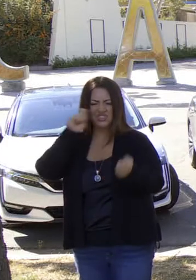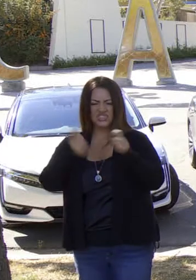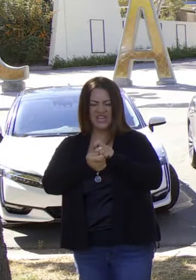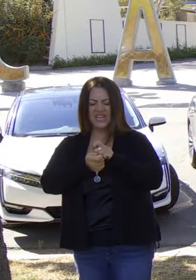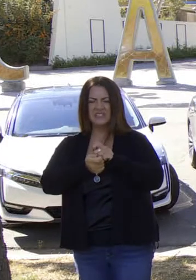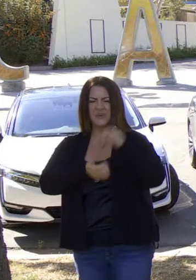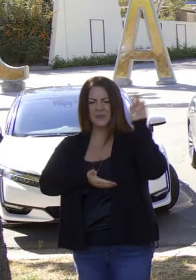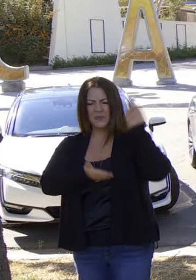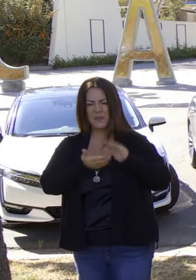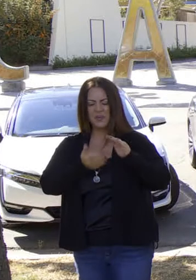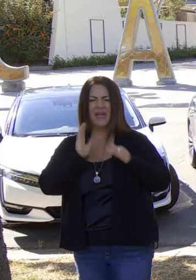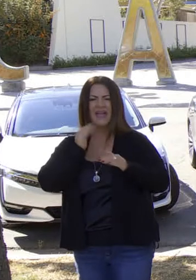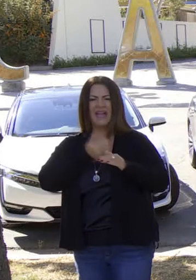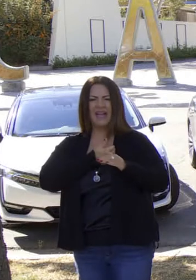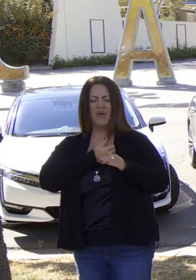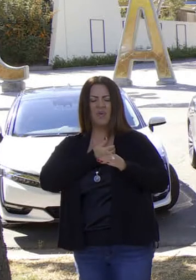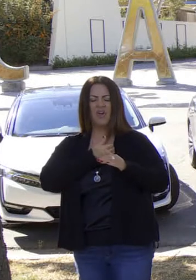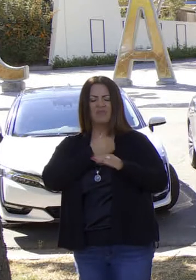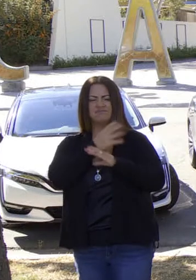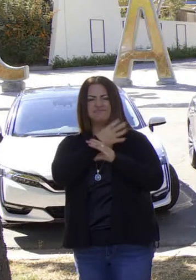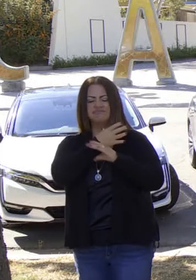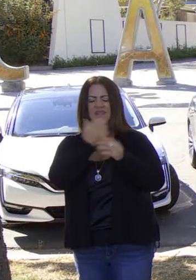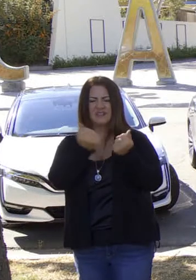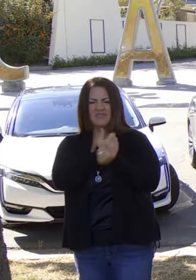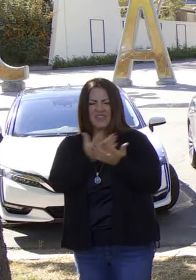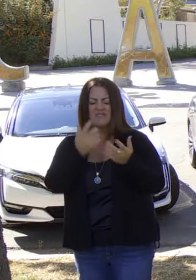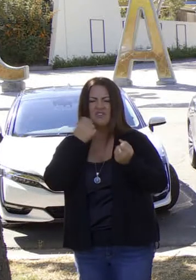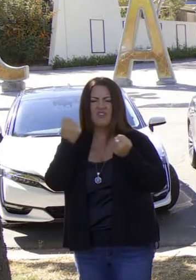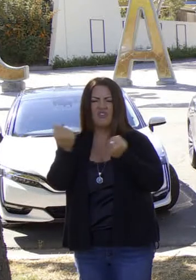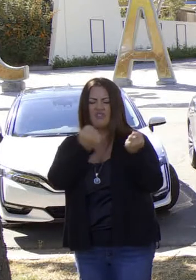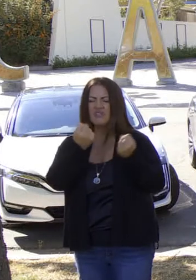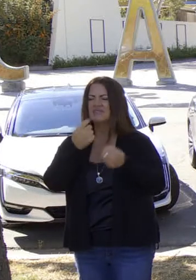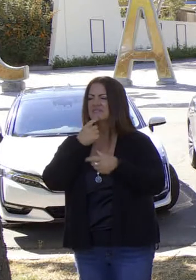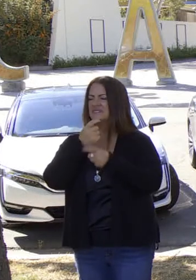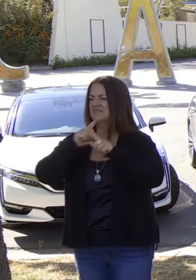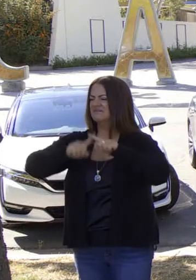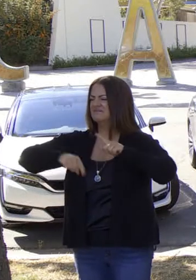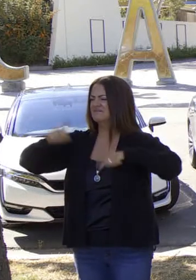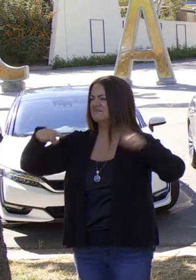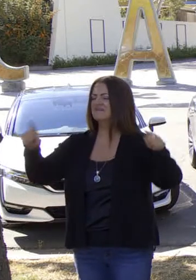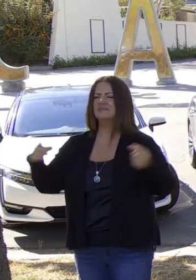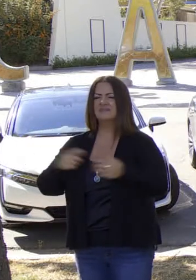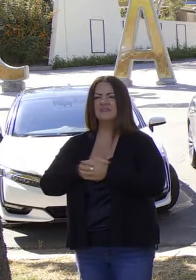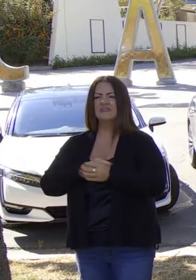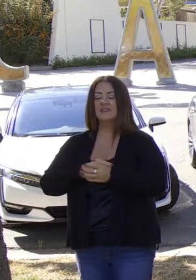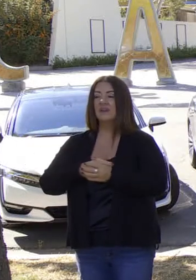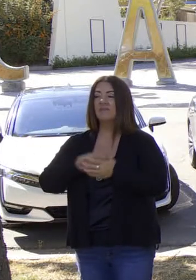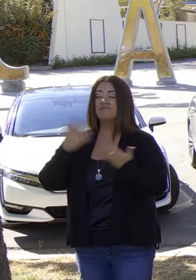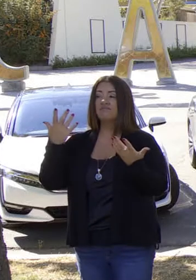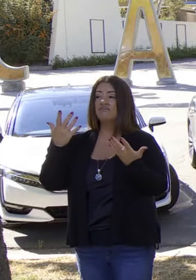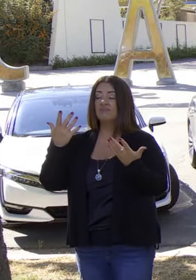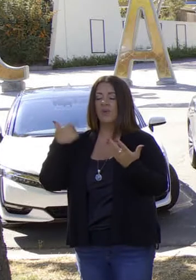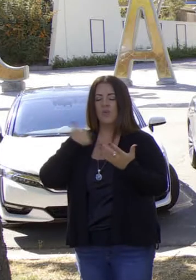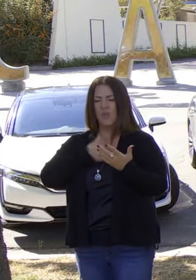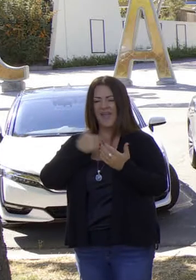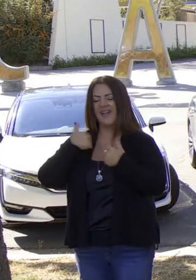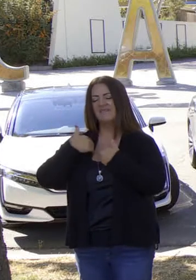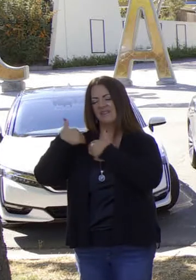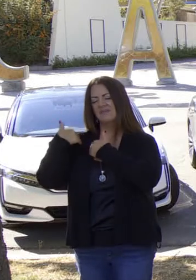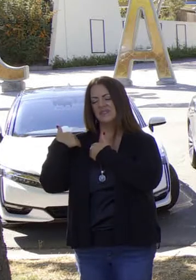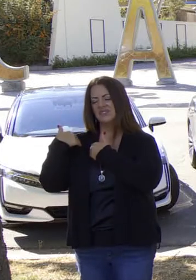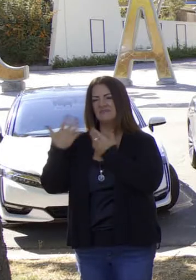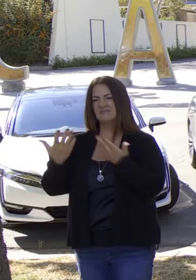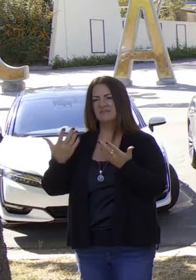descarbonizar, destoxificar nuestra economía. Nuestros objetivos son sueños con fechas